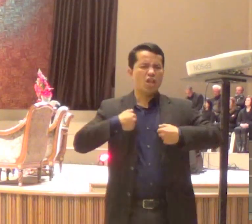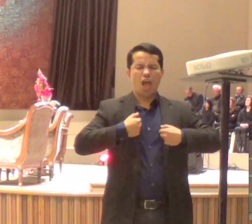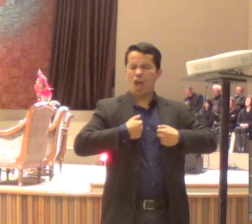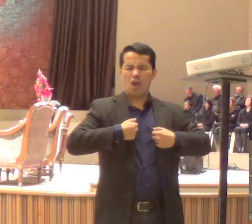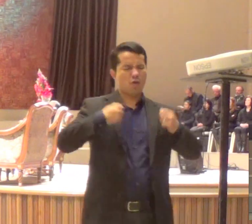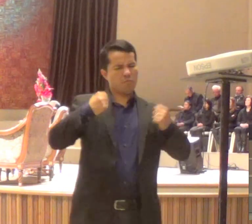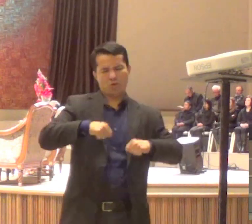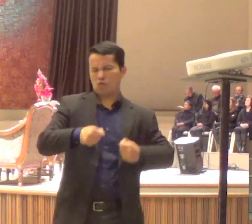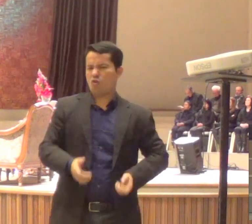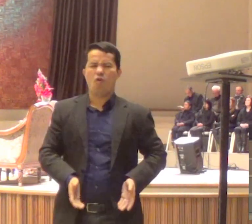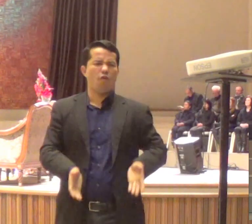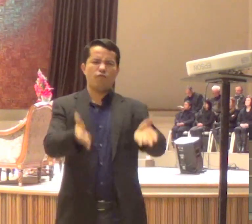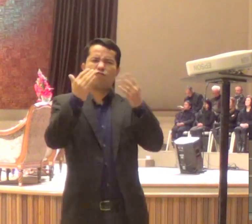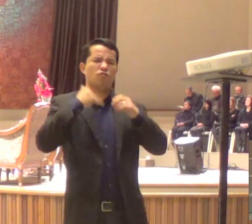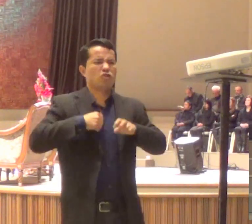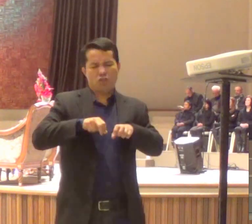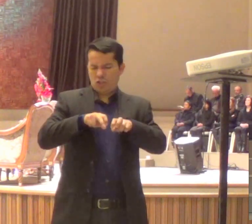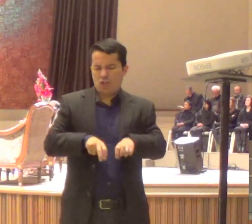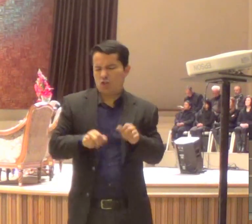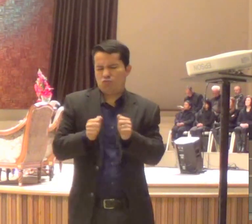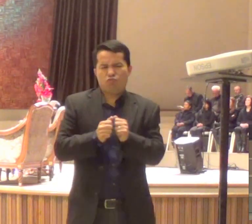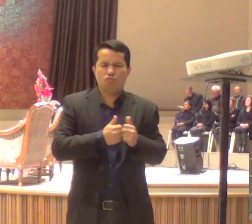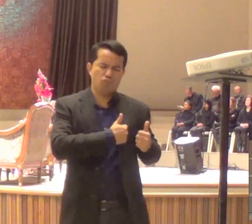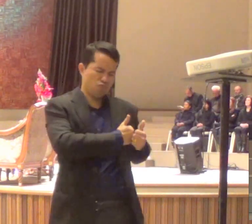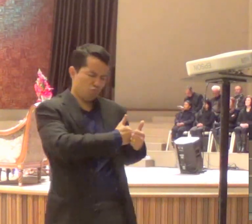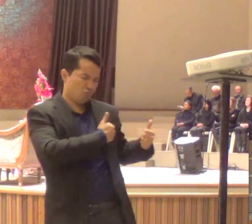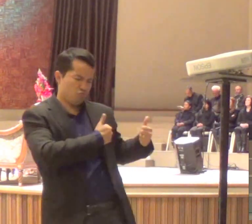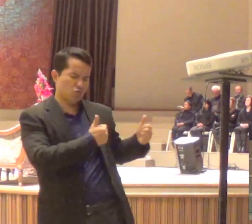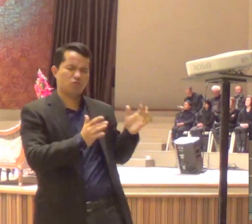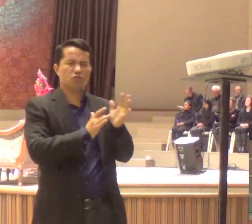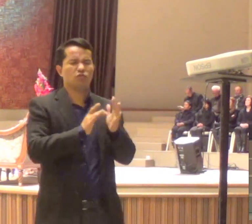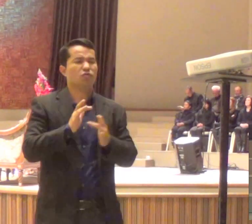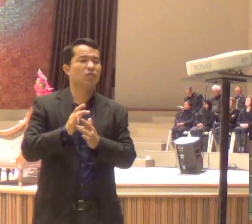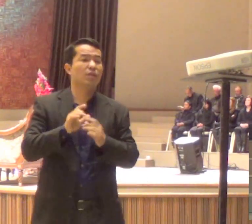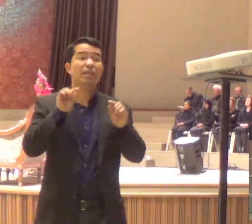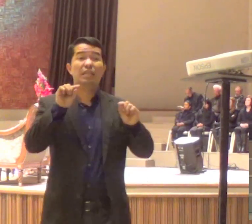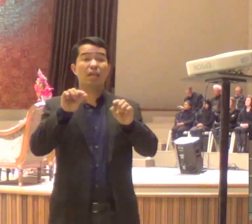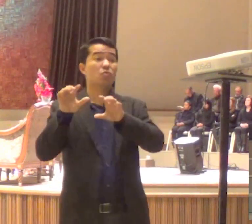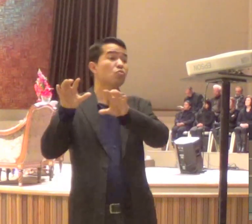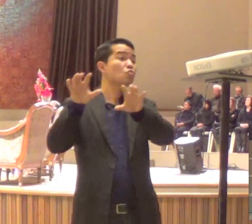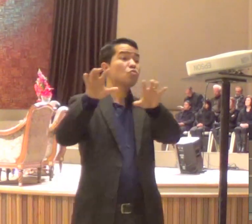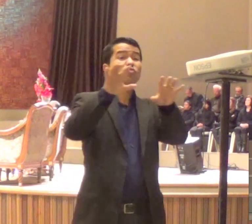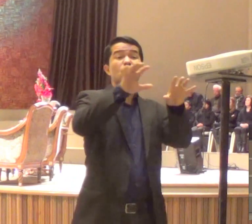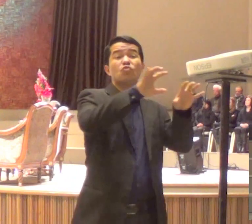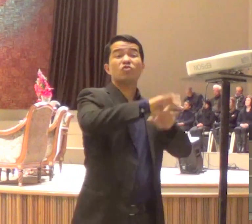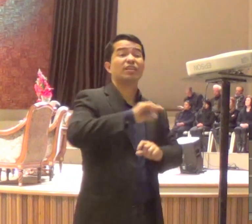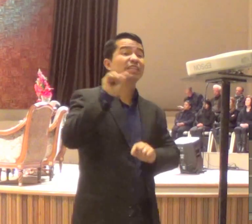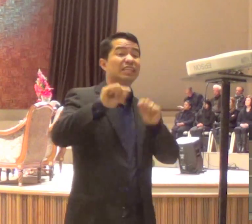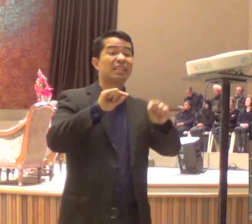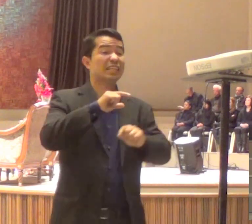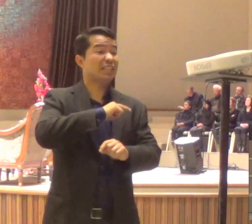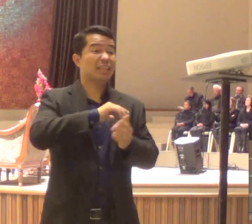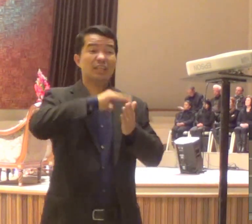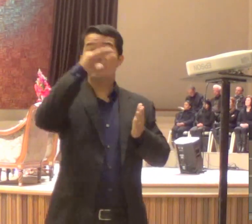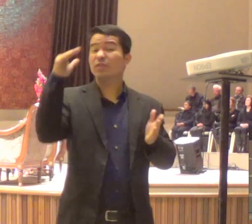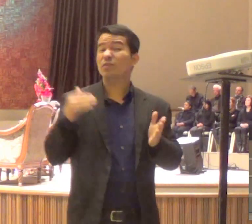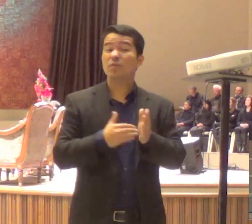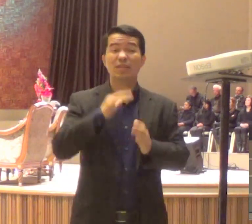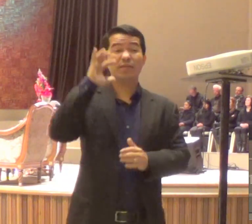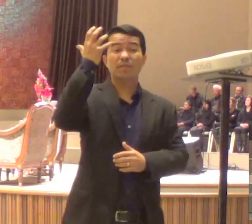quem é que mandava mais, quem é que tinha mais influência, e estava lá aquela coisa toda, e aí, Jesus, pega tudo